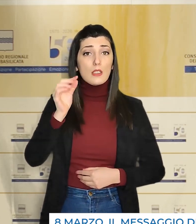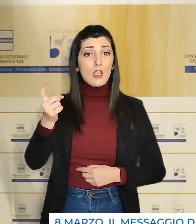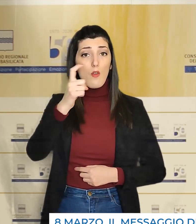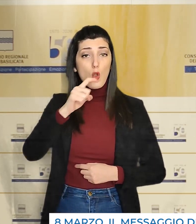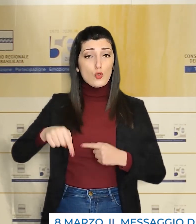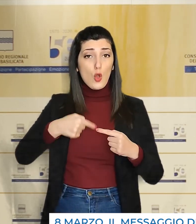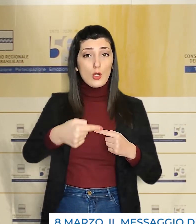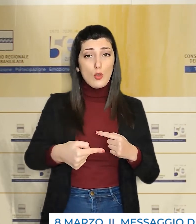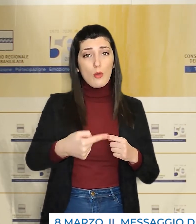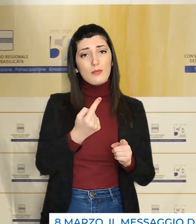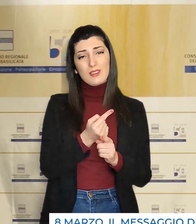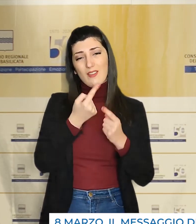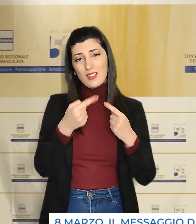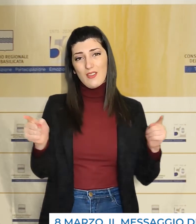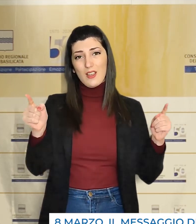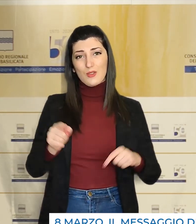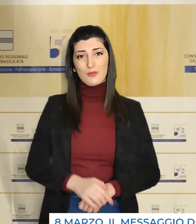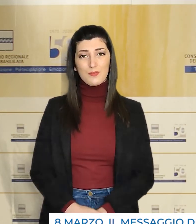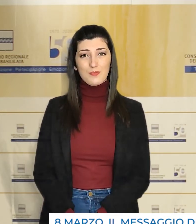domani davvero diverso.